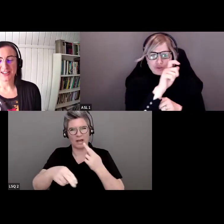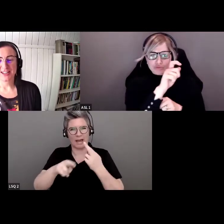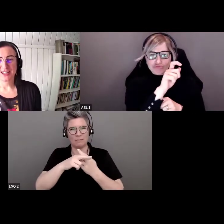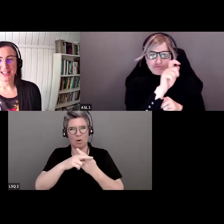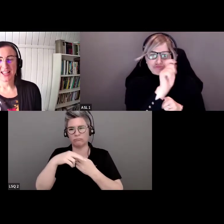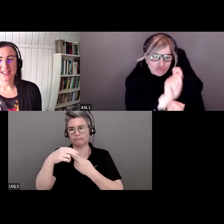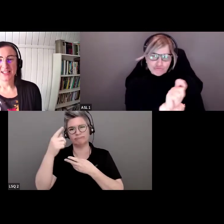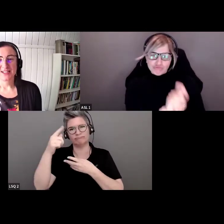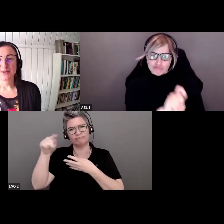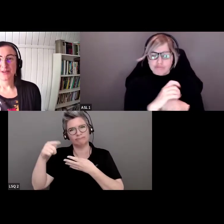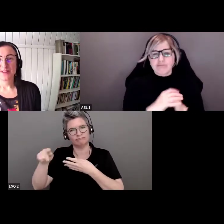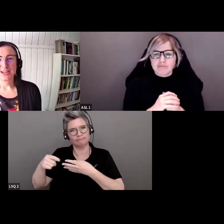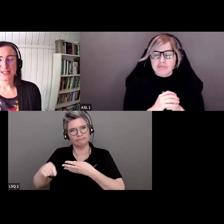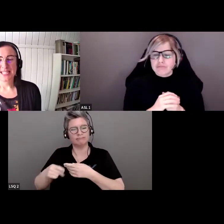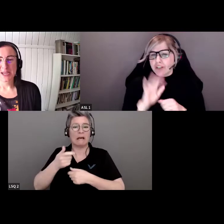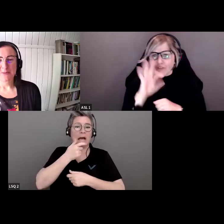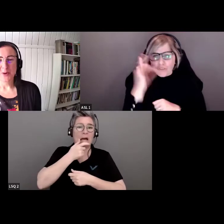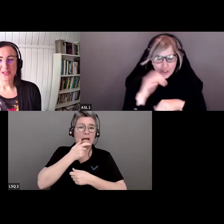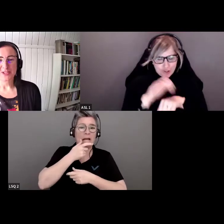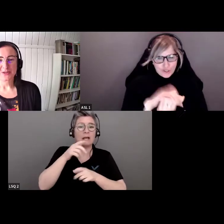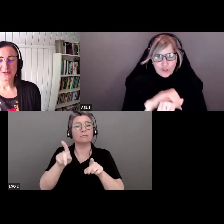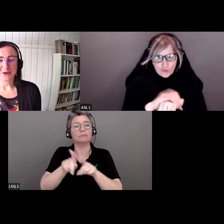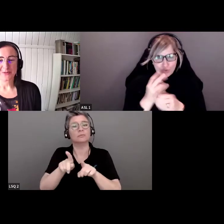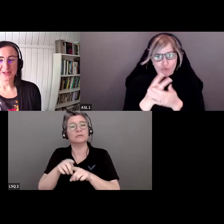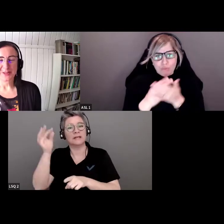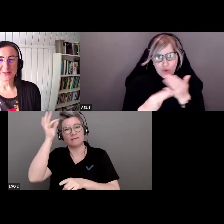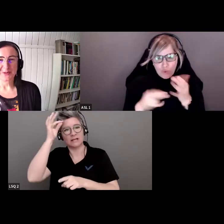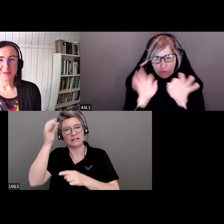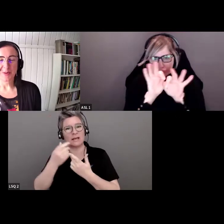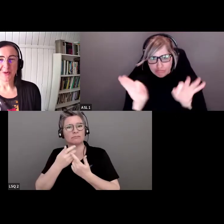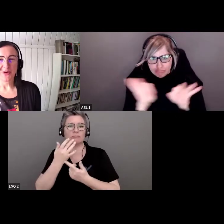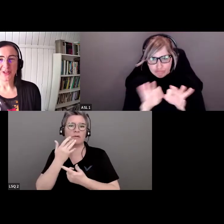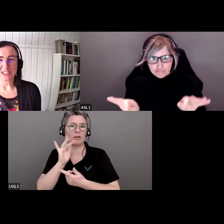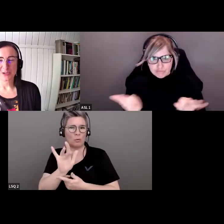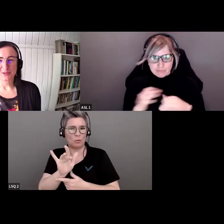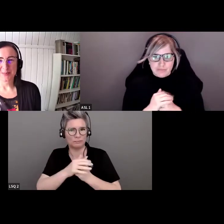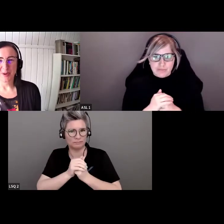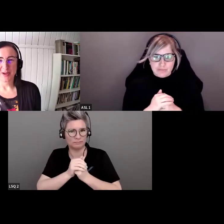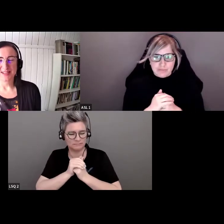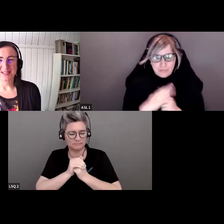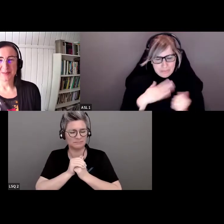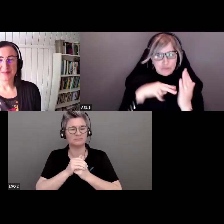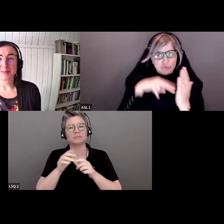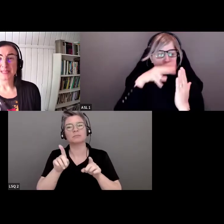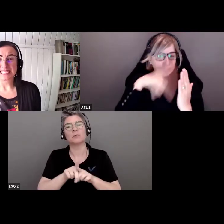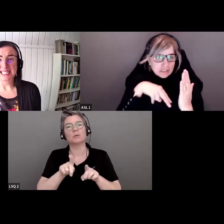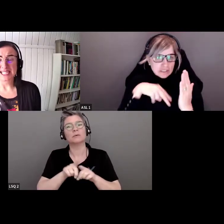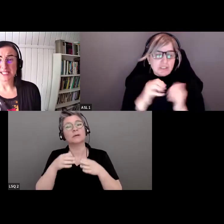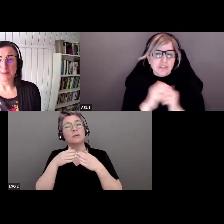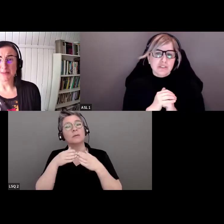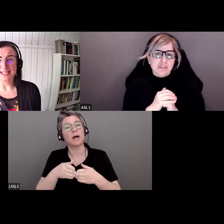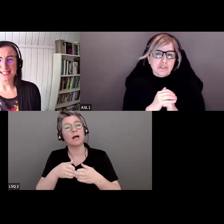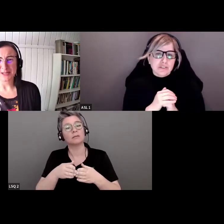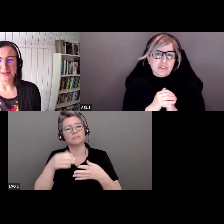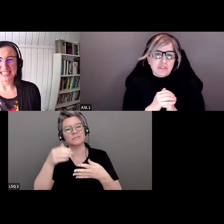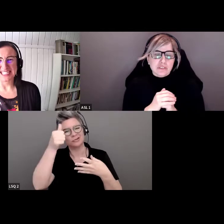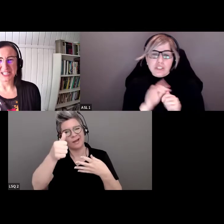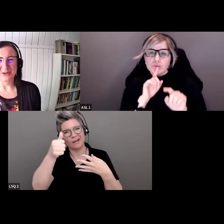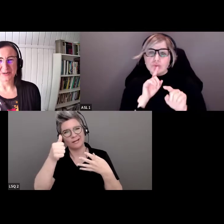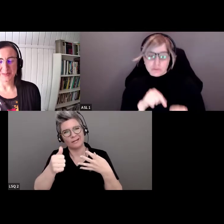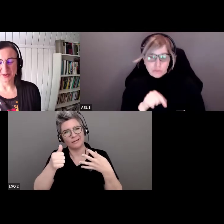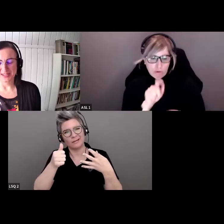sondage est disponible en anglais et en français. Je vous invite à lire chacune